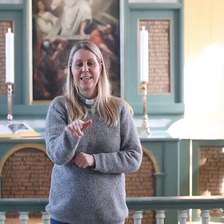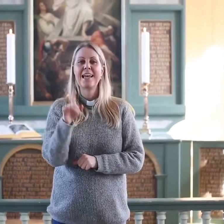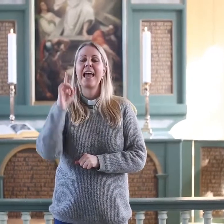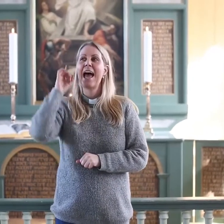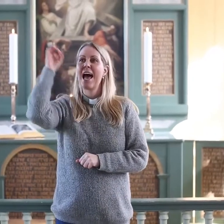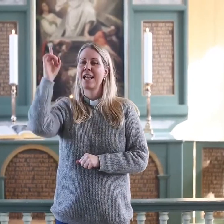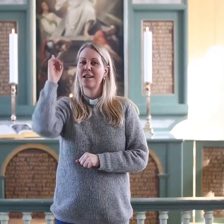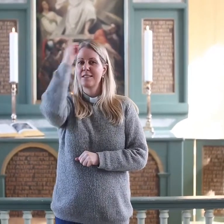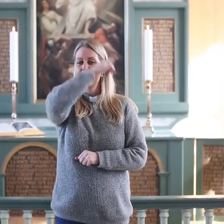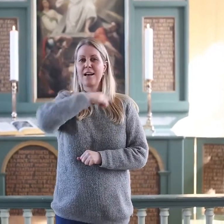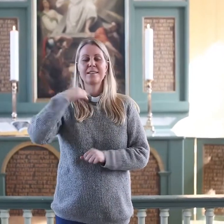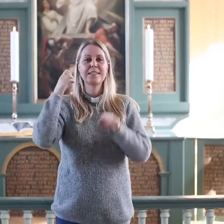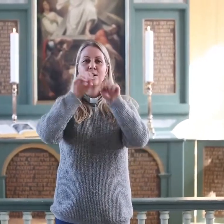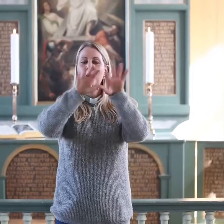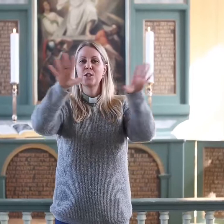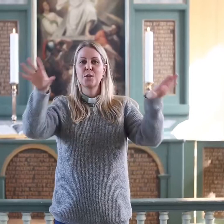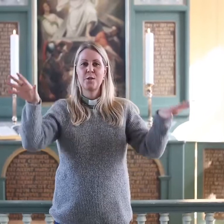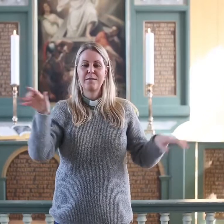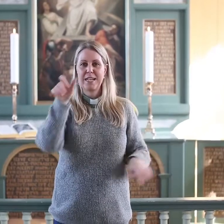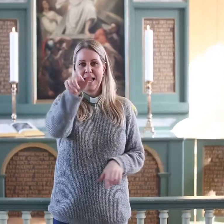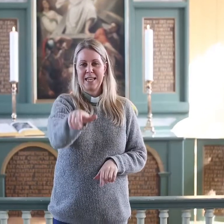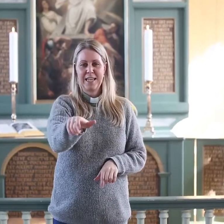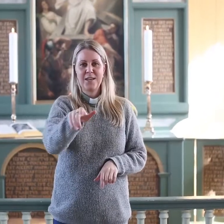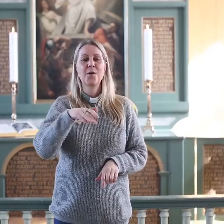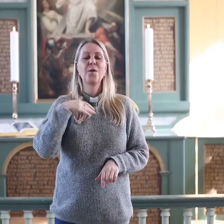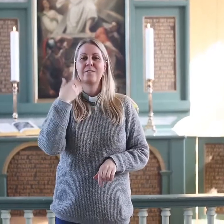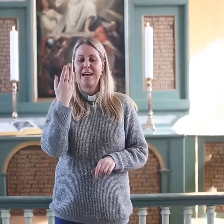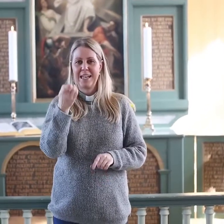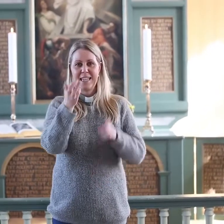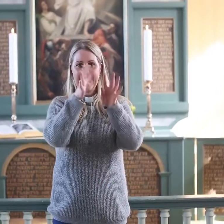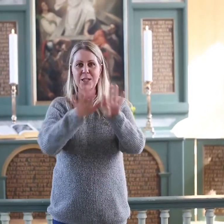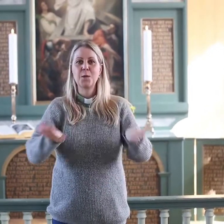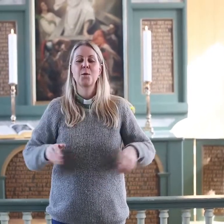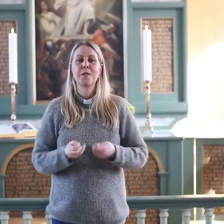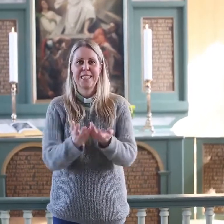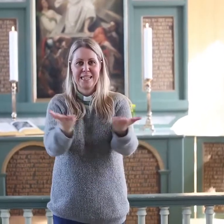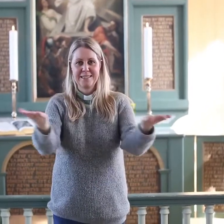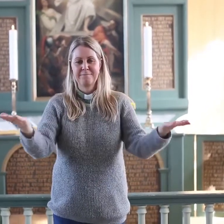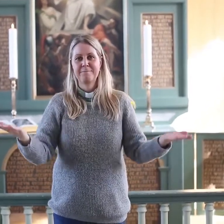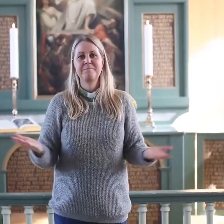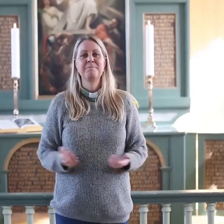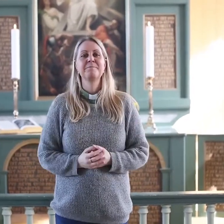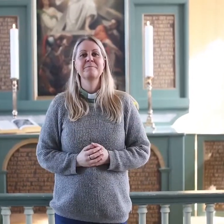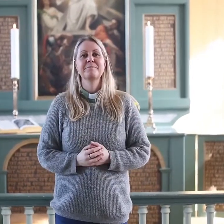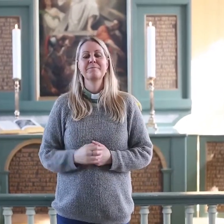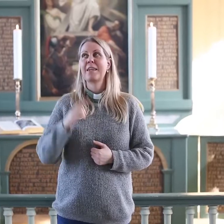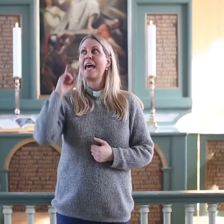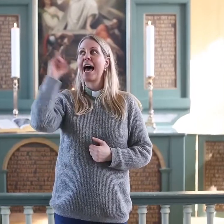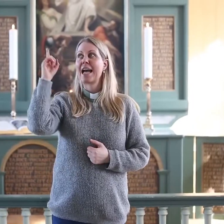Herren la sitt ansikt lyse over deg og være deg nådig. Herren løfter sitt åsyn